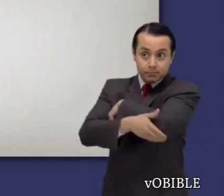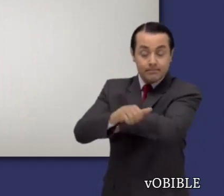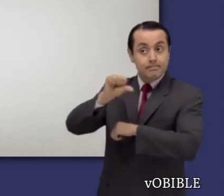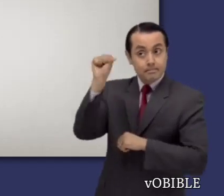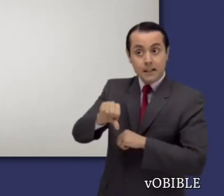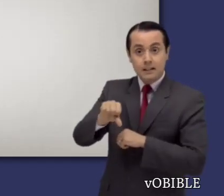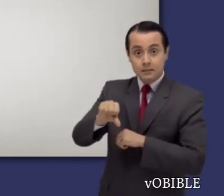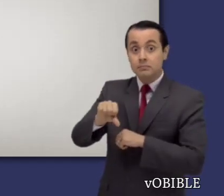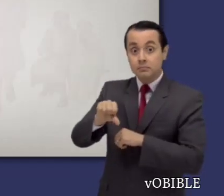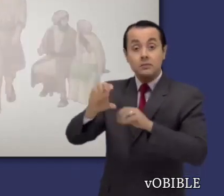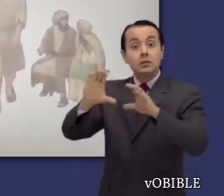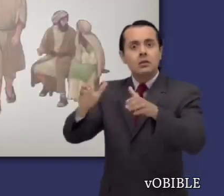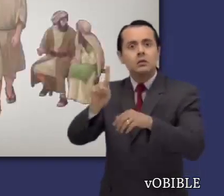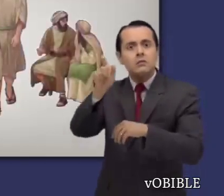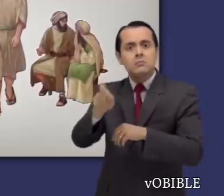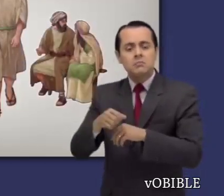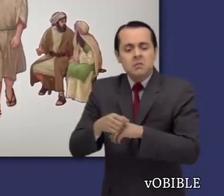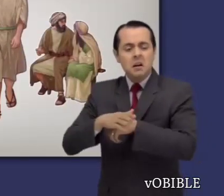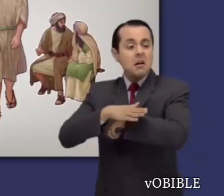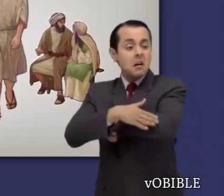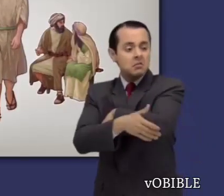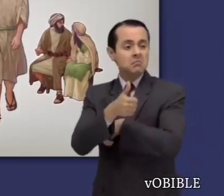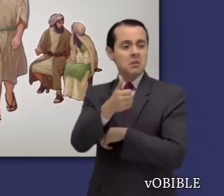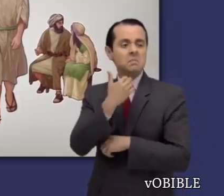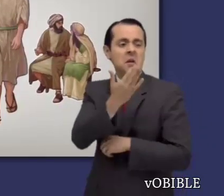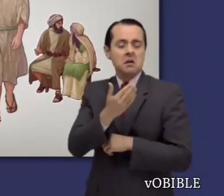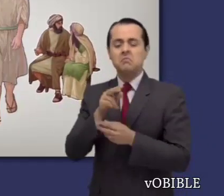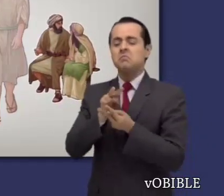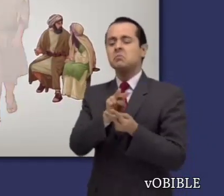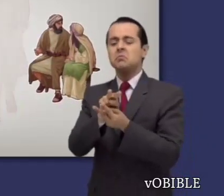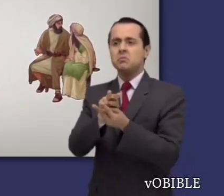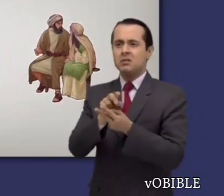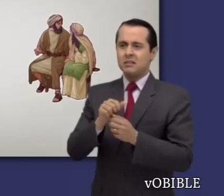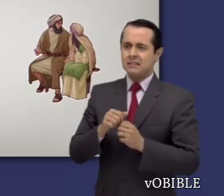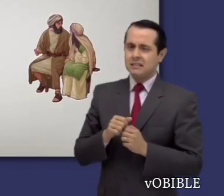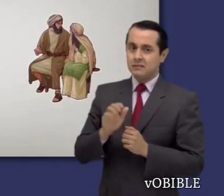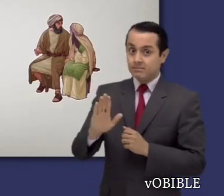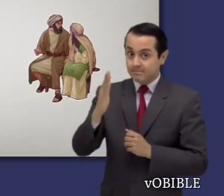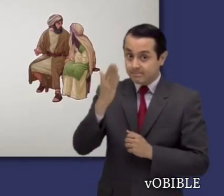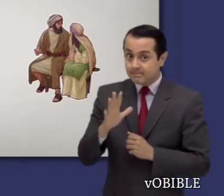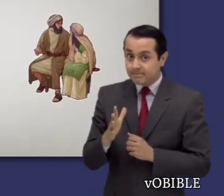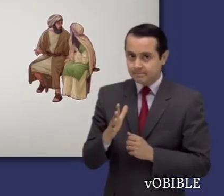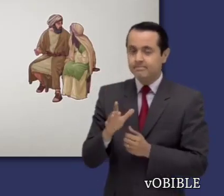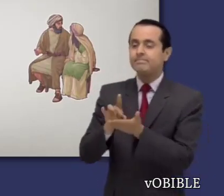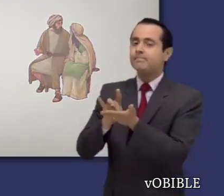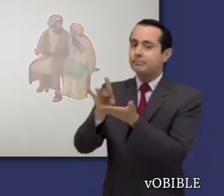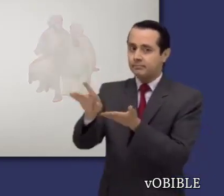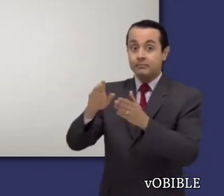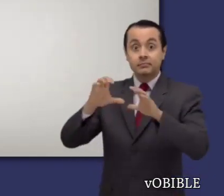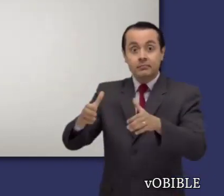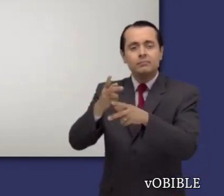En la congregación hay un pecador que no se arrepiente. Ese hombre debe ser expulsado para proteger a la congregación.